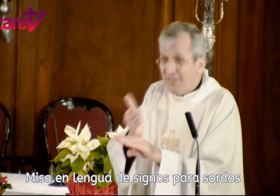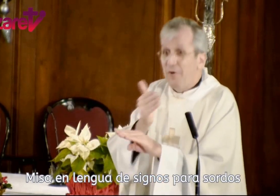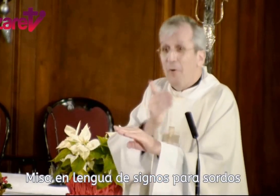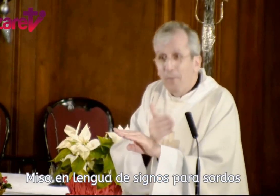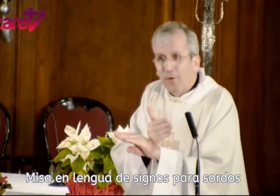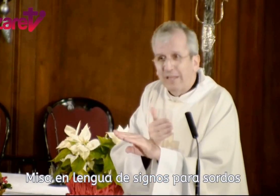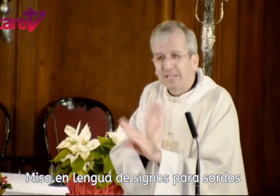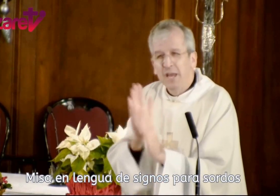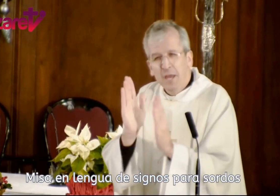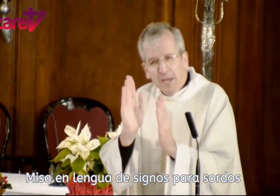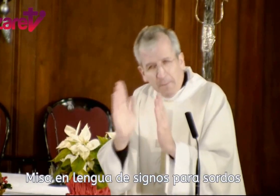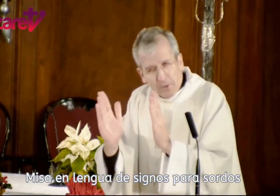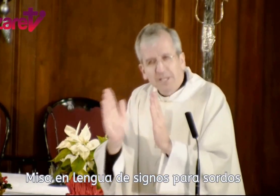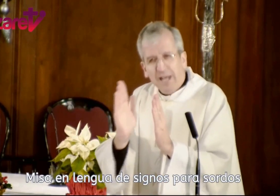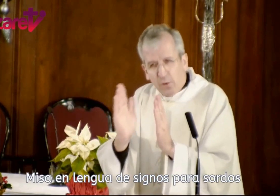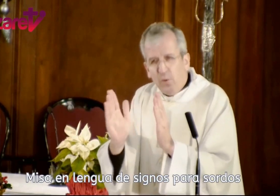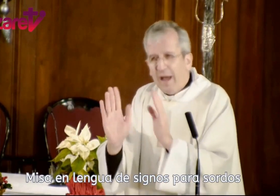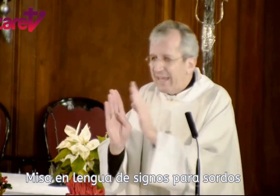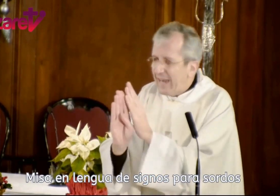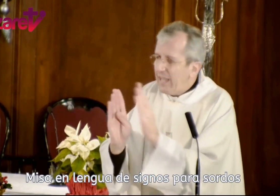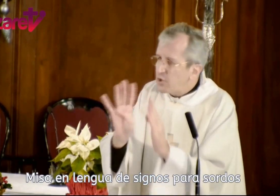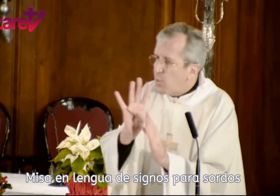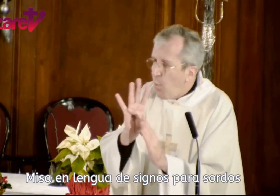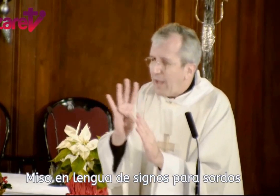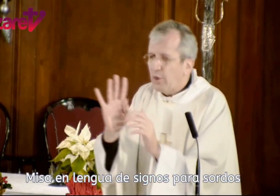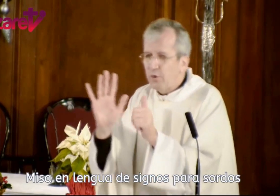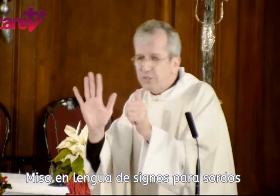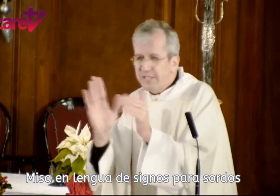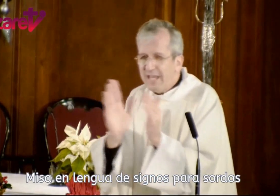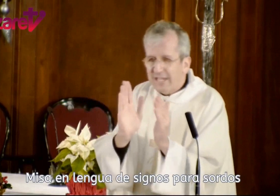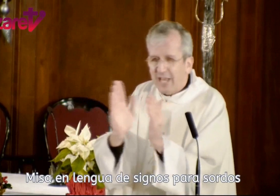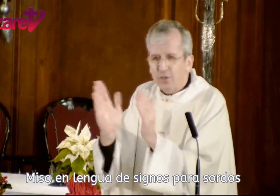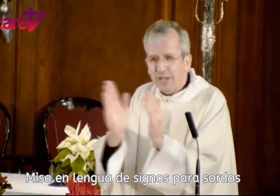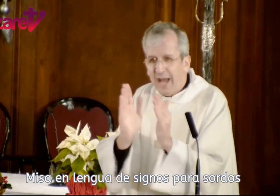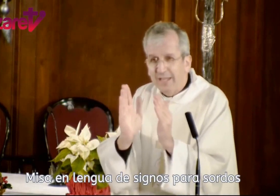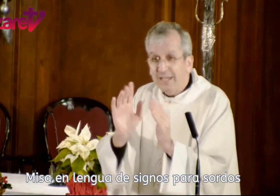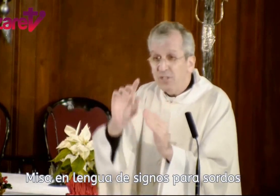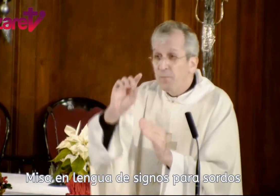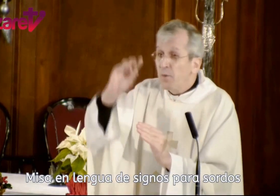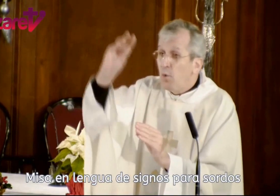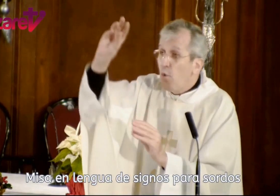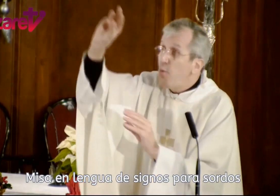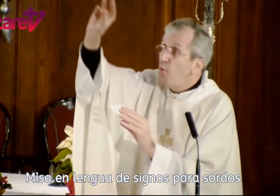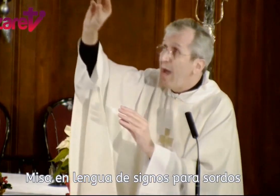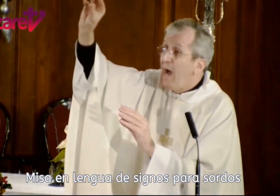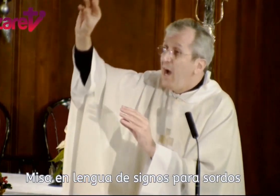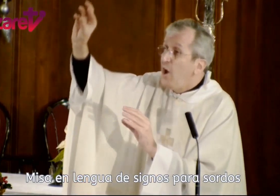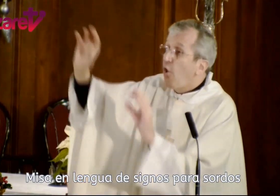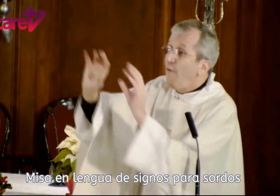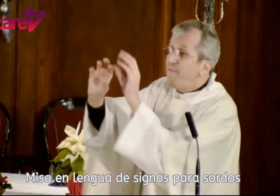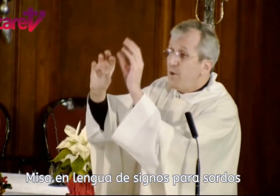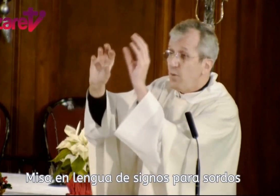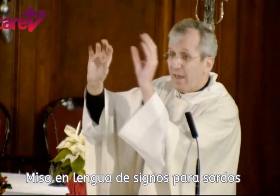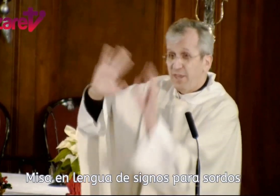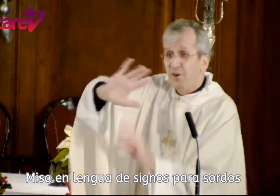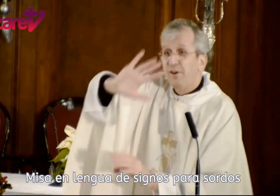nació un poco antes, pues se calcula que en aquellos cuatro, seis años antes hubo una configuración